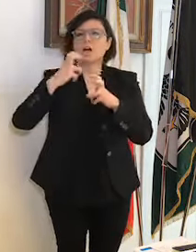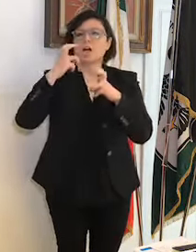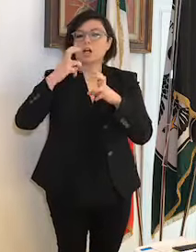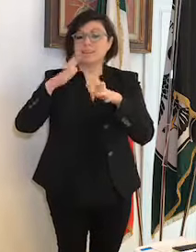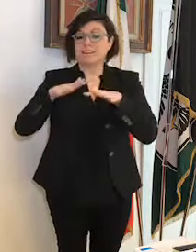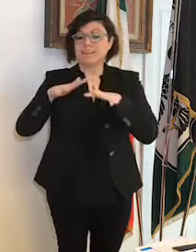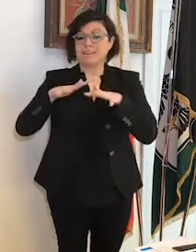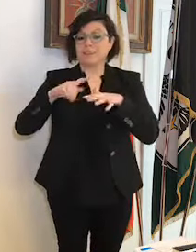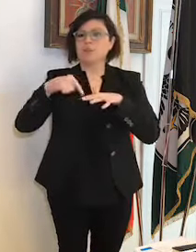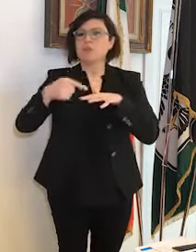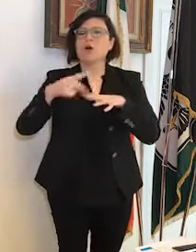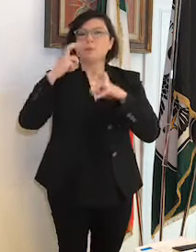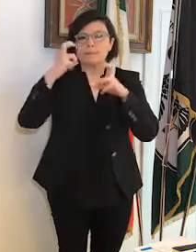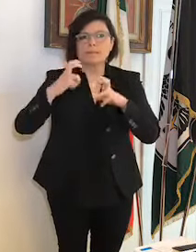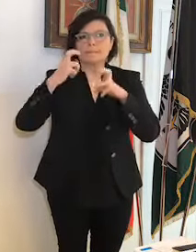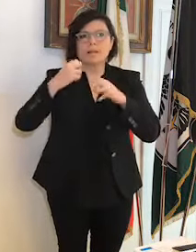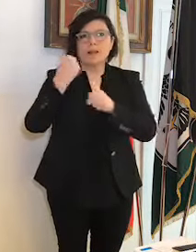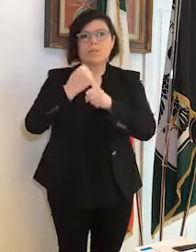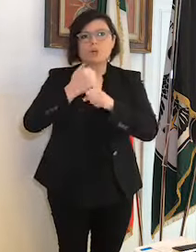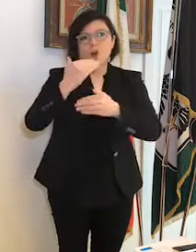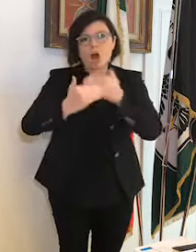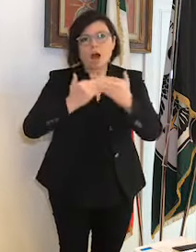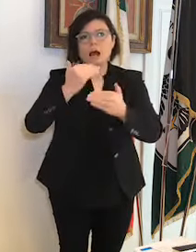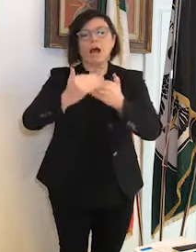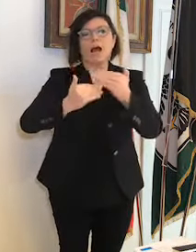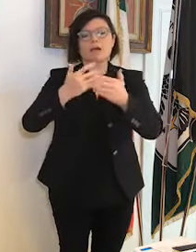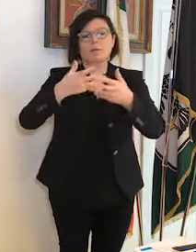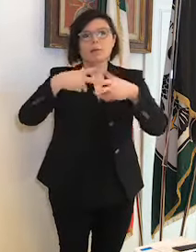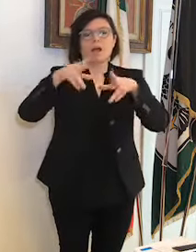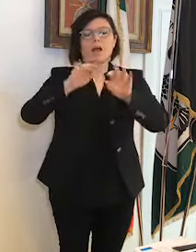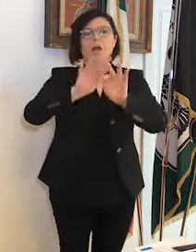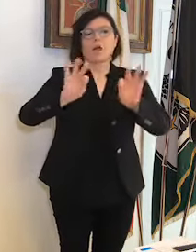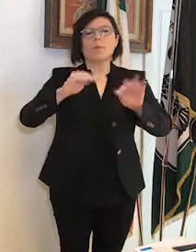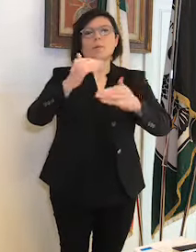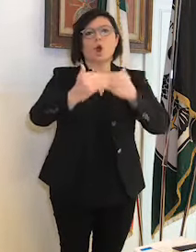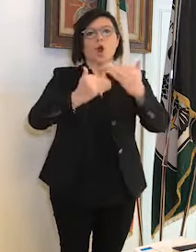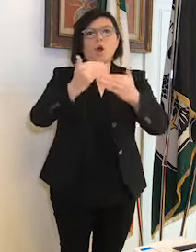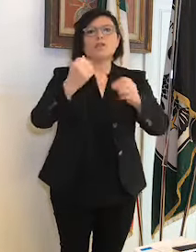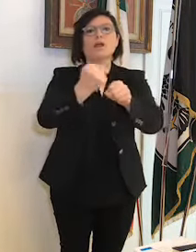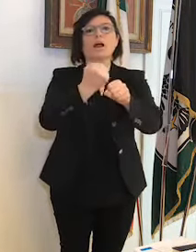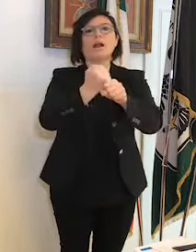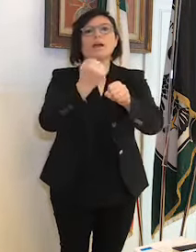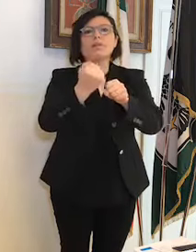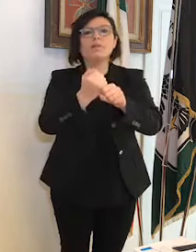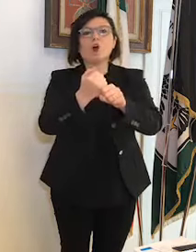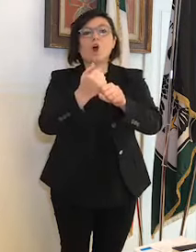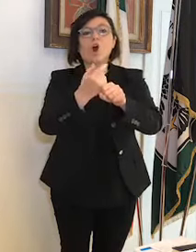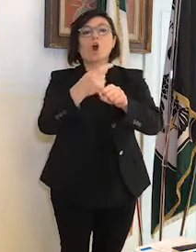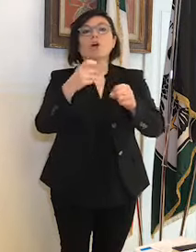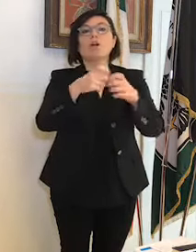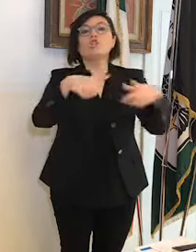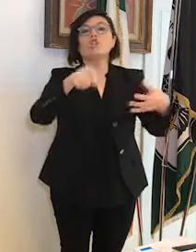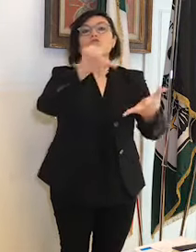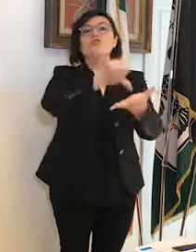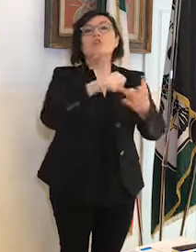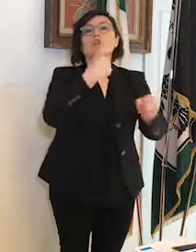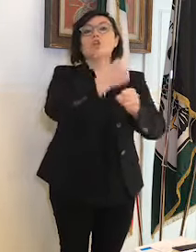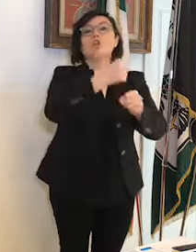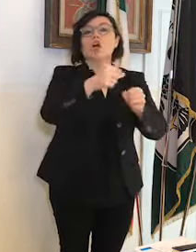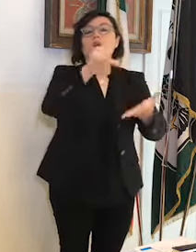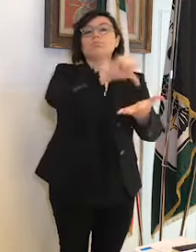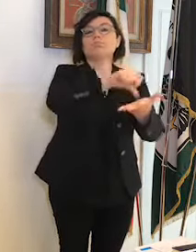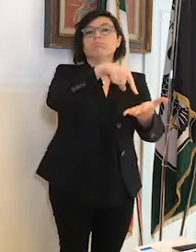dopo il terremoto che a fatica si sono rimessi in sesto dopo il rientro magari in centro storico